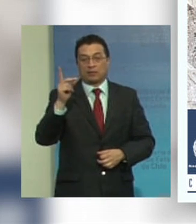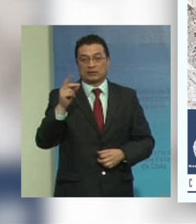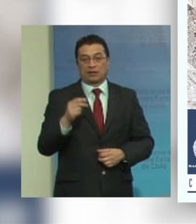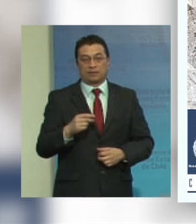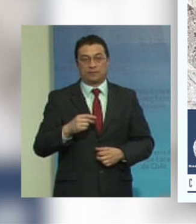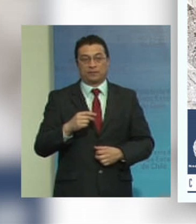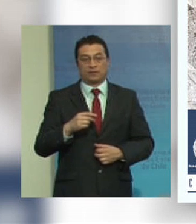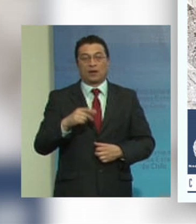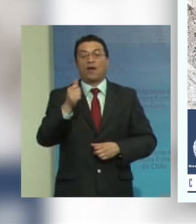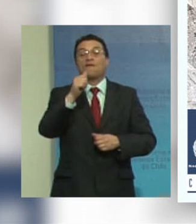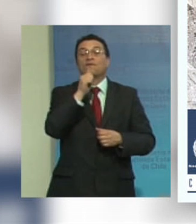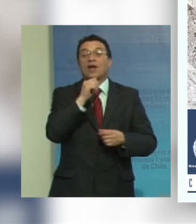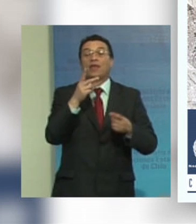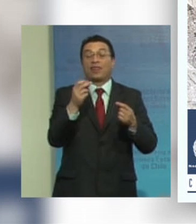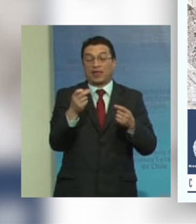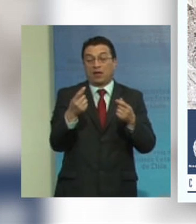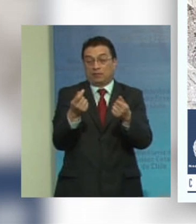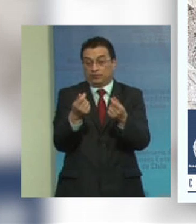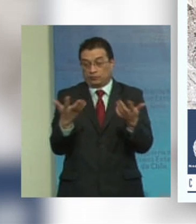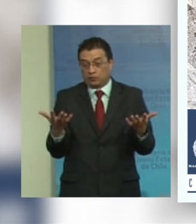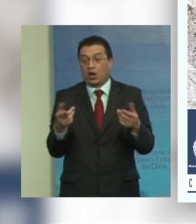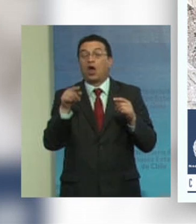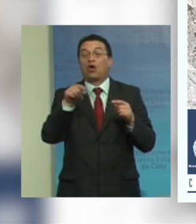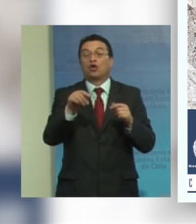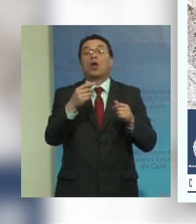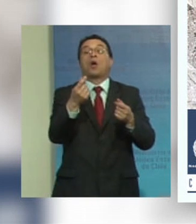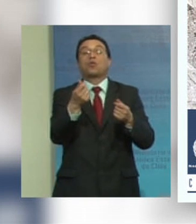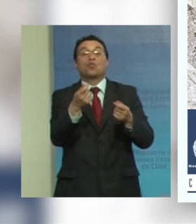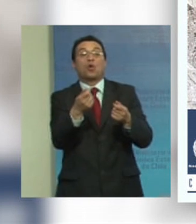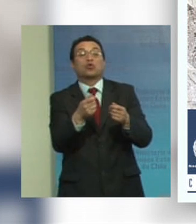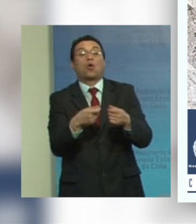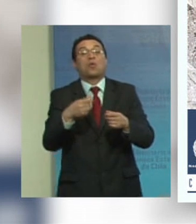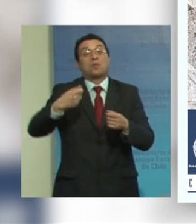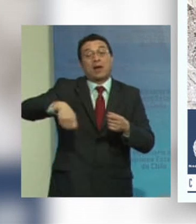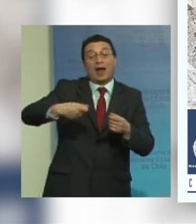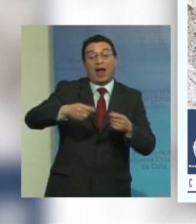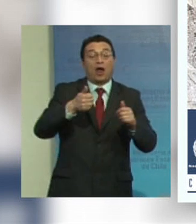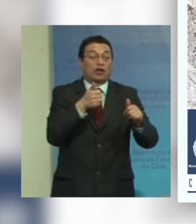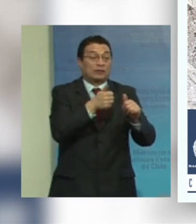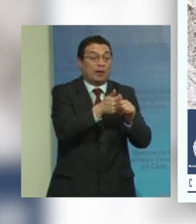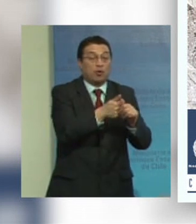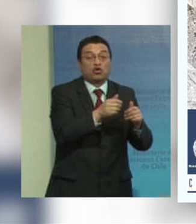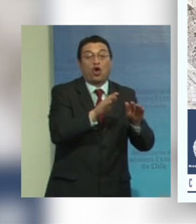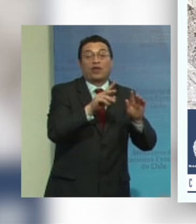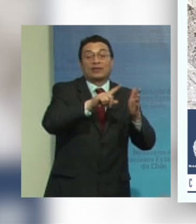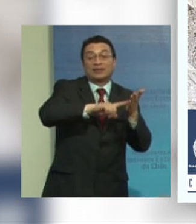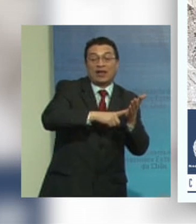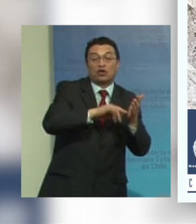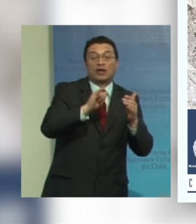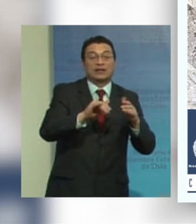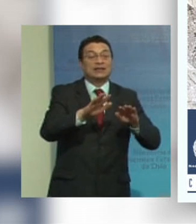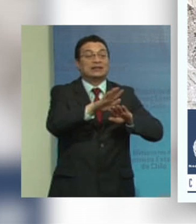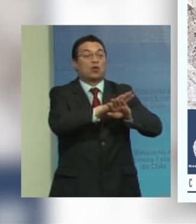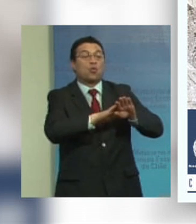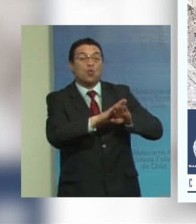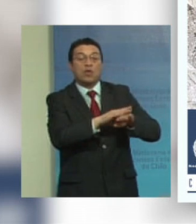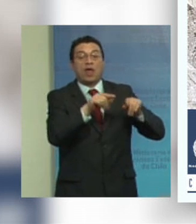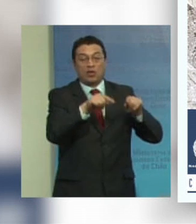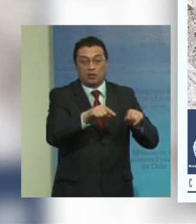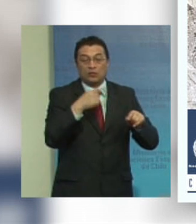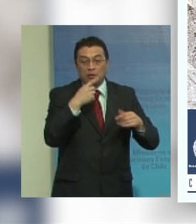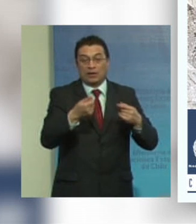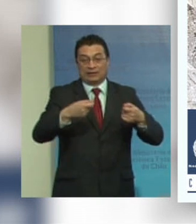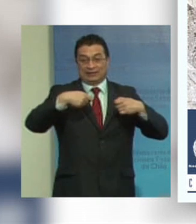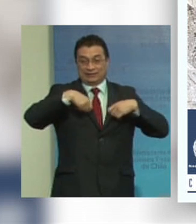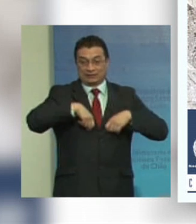la falta de recursos de los hogares el costo de los apoyos técnicos y los servicios de cuidado y los obstáculos a la generación de